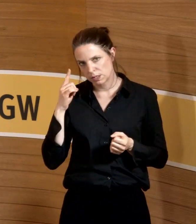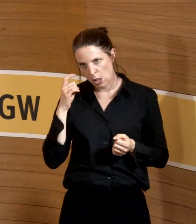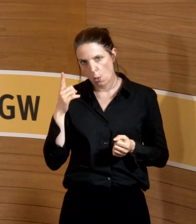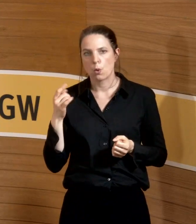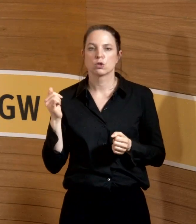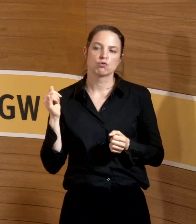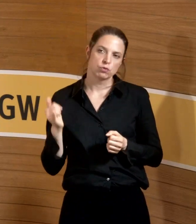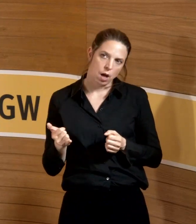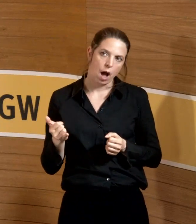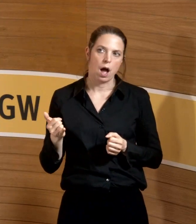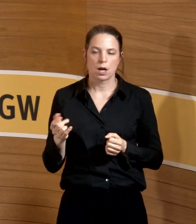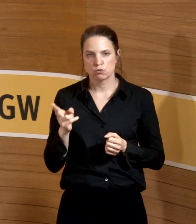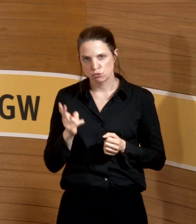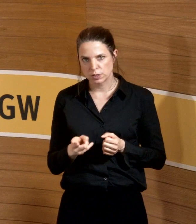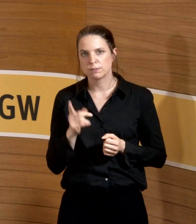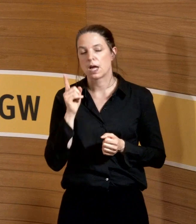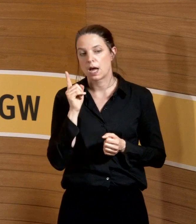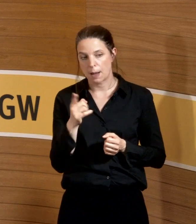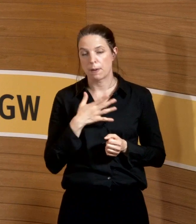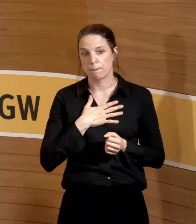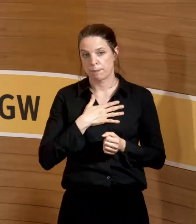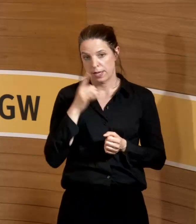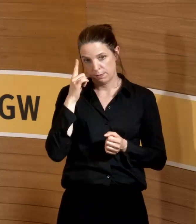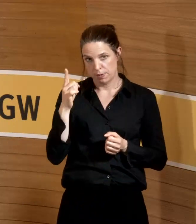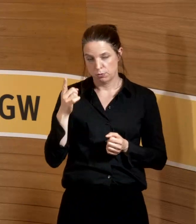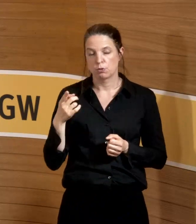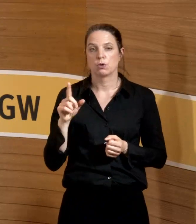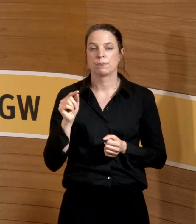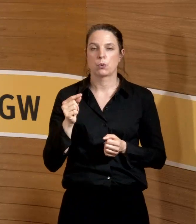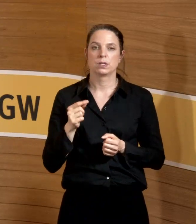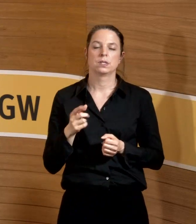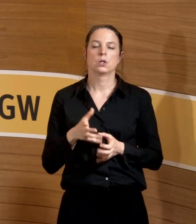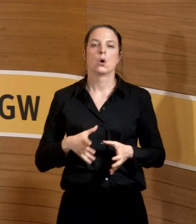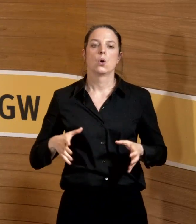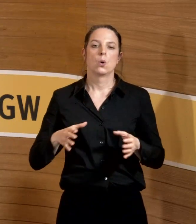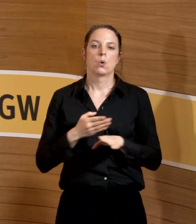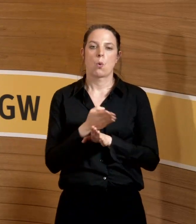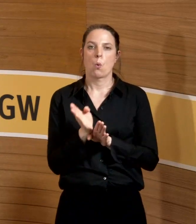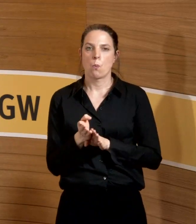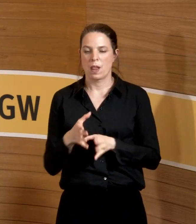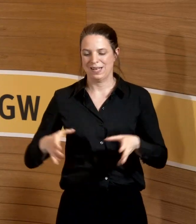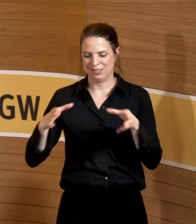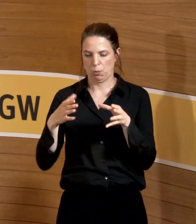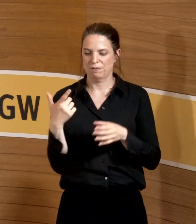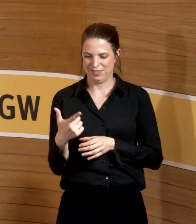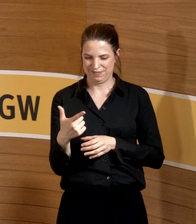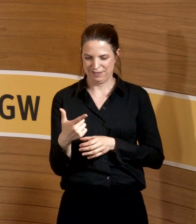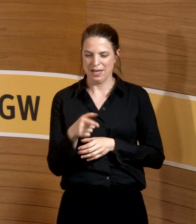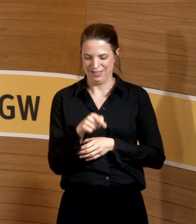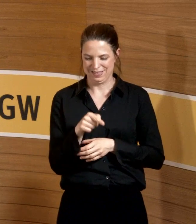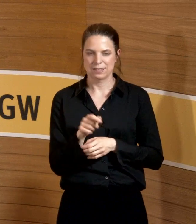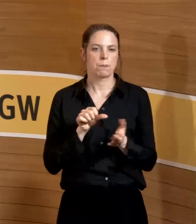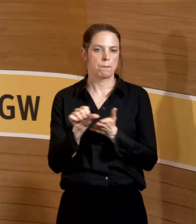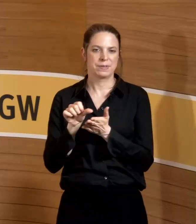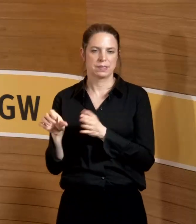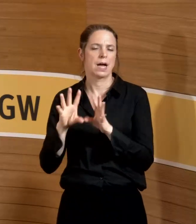Logik, würde aber aus meiner Sicht bedeuten, dass der Umlagetopf 2, aus dem alle Beschäftigungsverbote, auch die Vor und